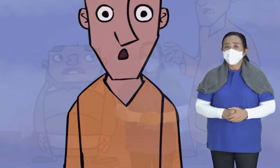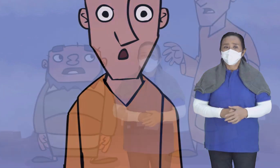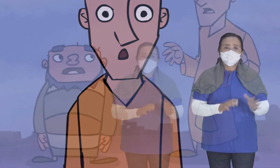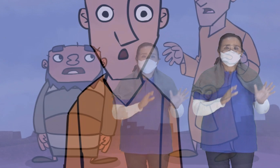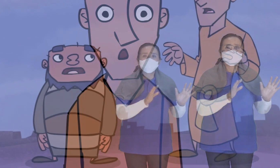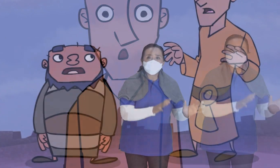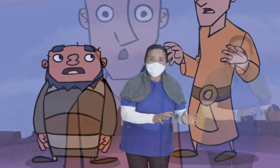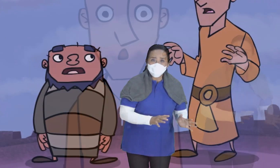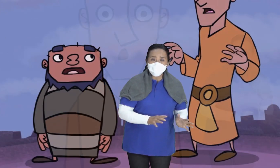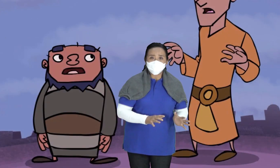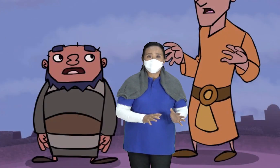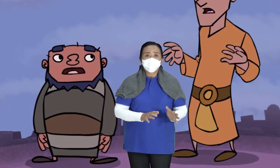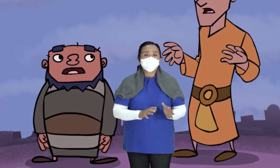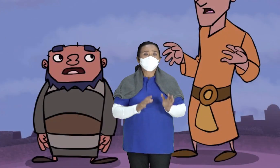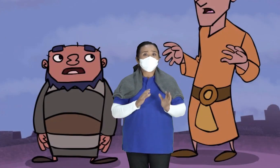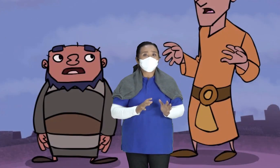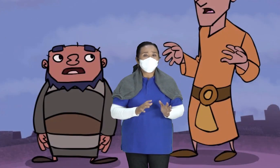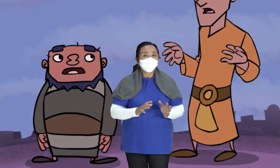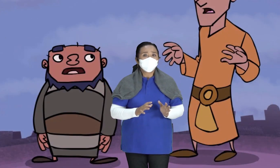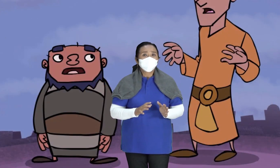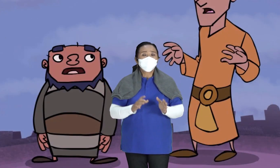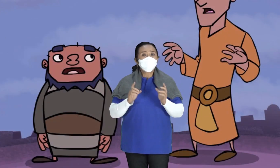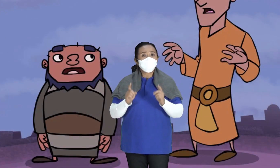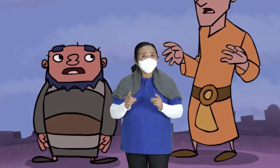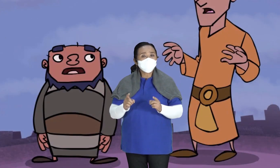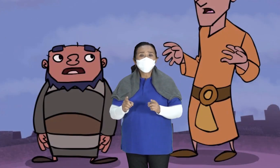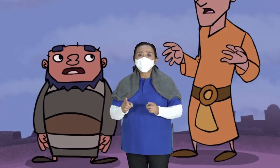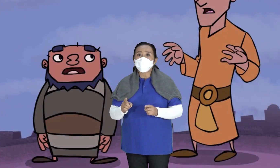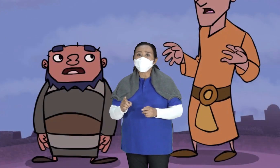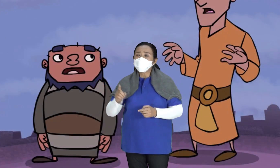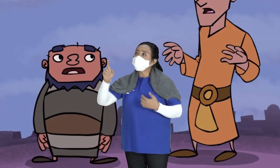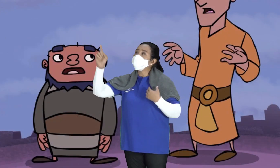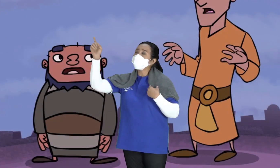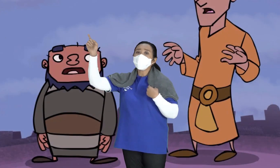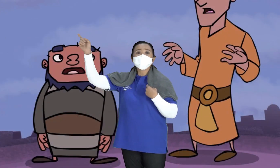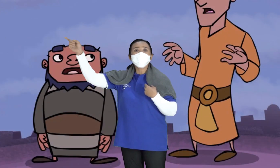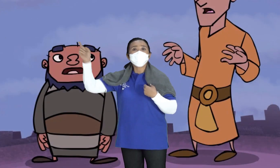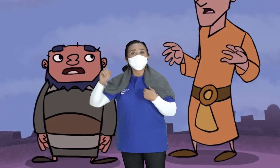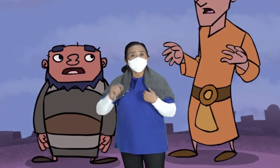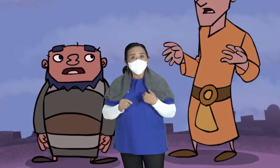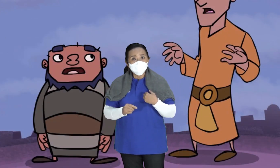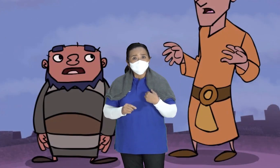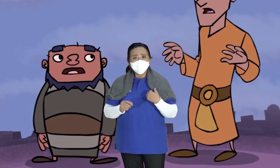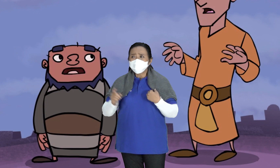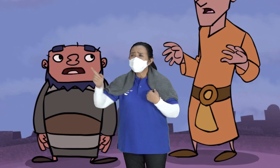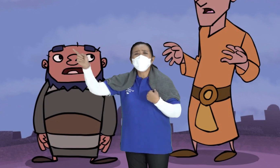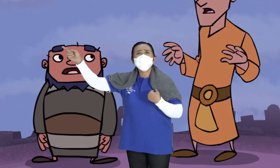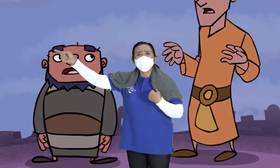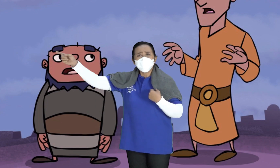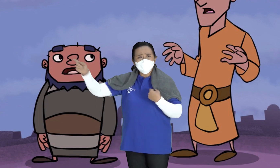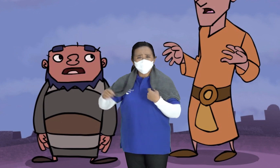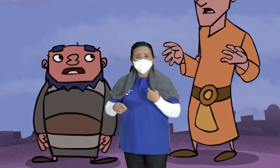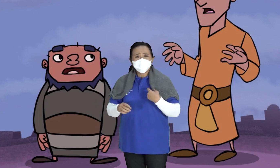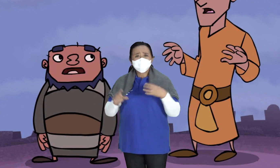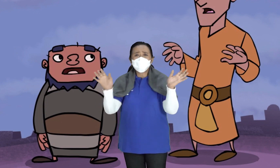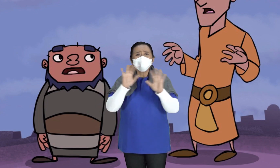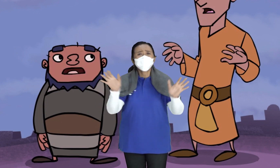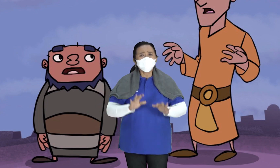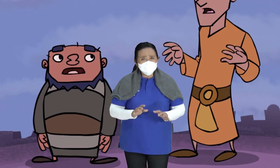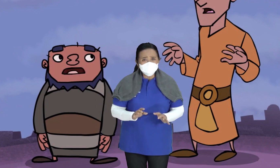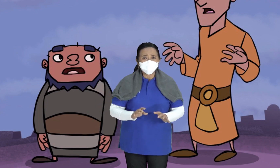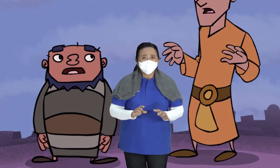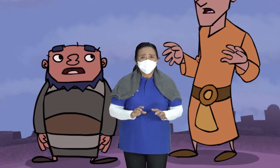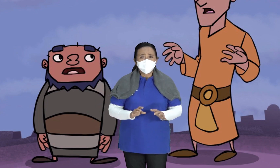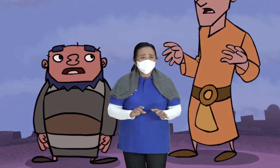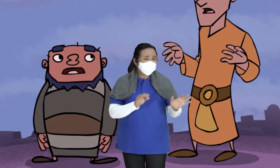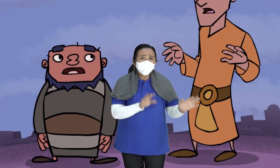Elisa Sekarang Tuhan Menuruh aku Pergi ke kota Yeriko Jauh loh Jangan